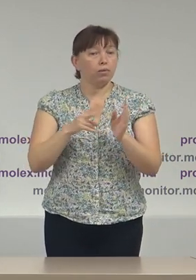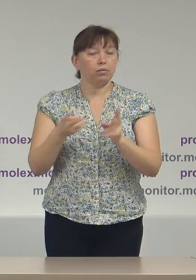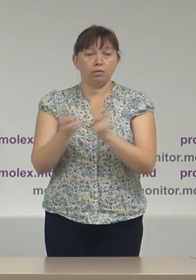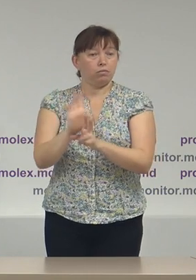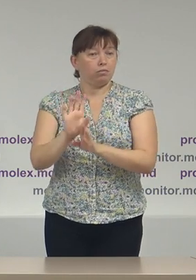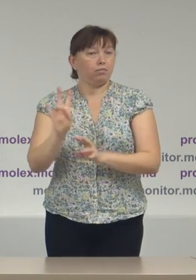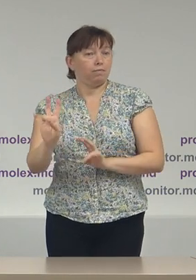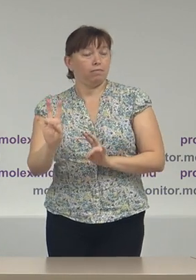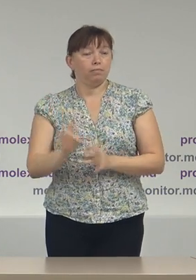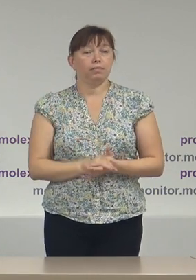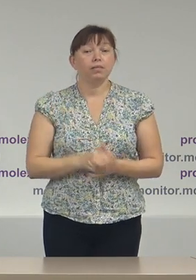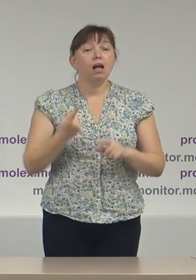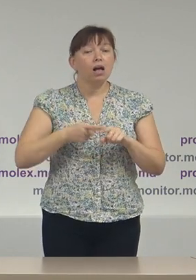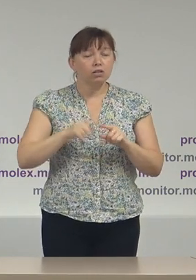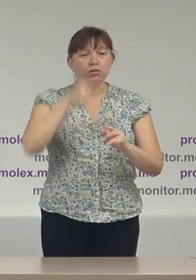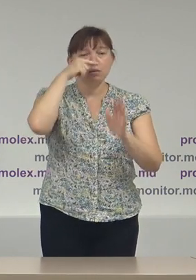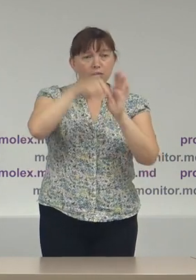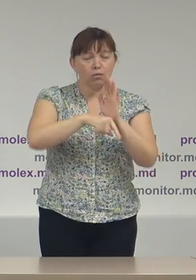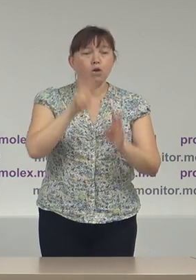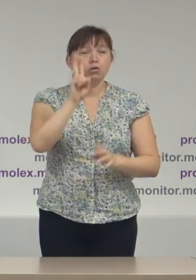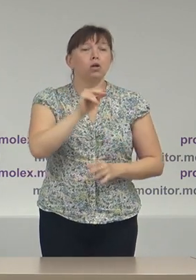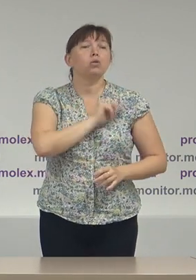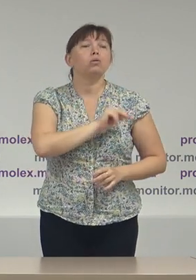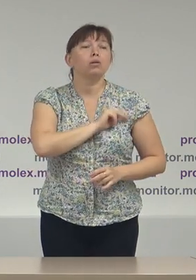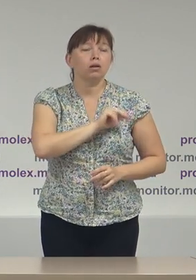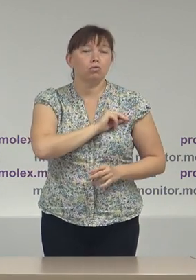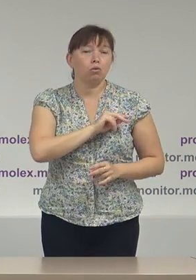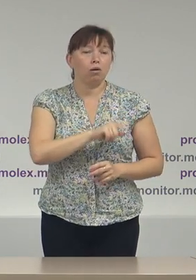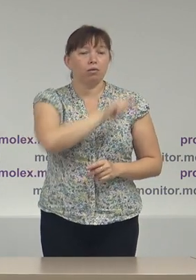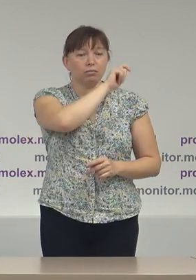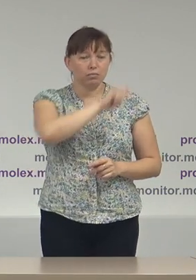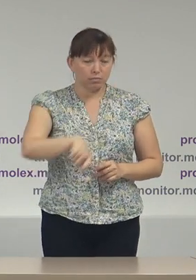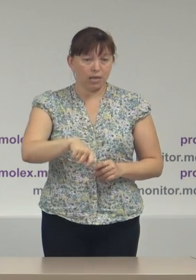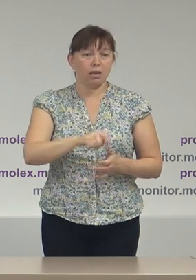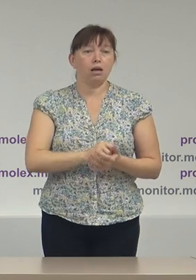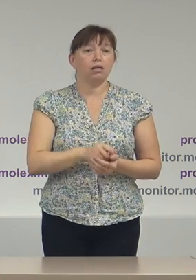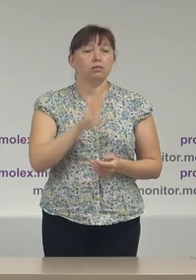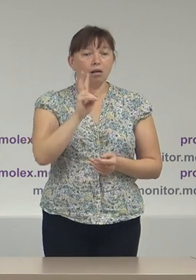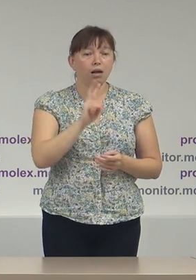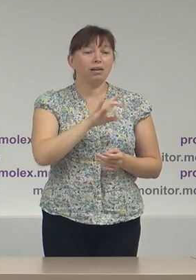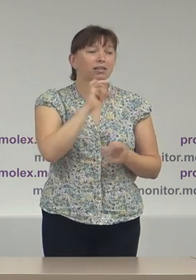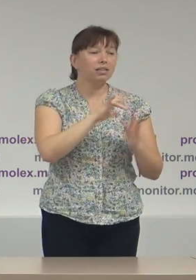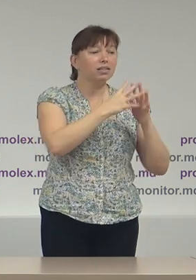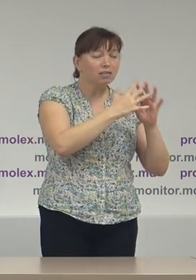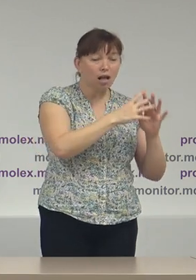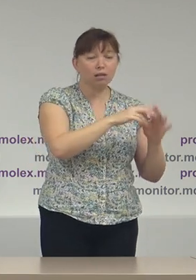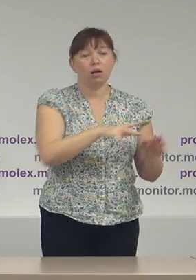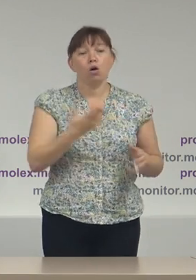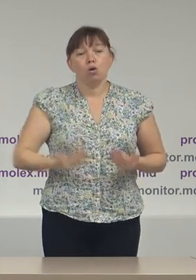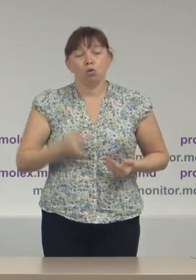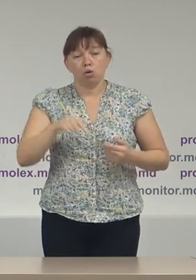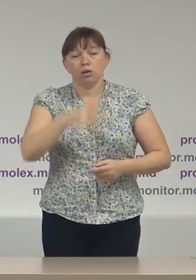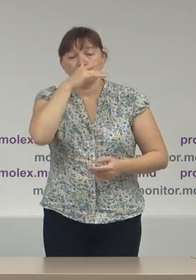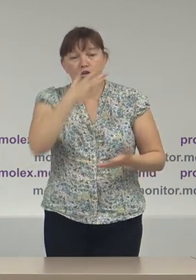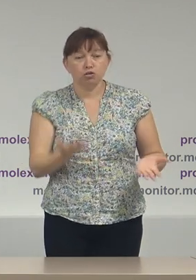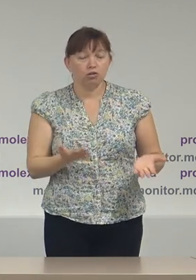În această categorie nimeresc, în special lucrătorii imigranți interni, care vin din anumite sate, spre